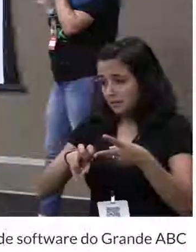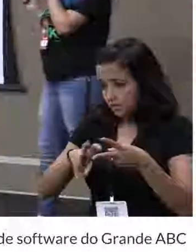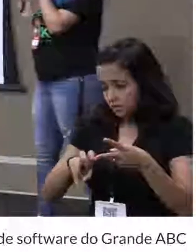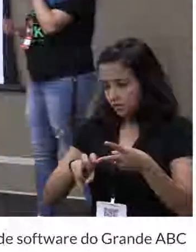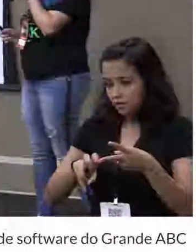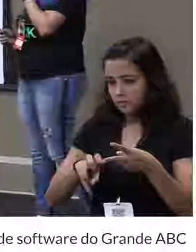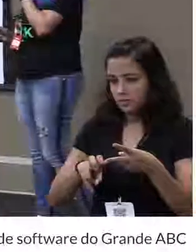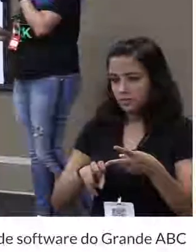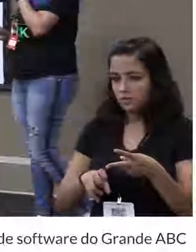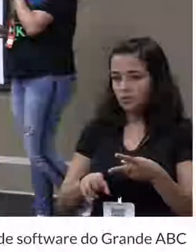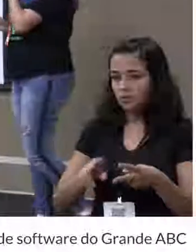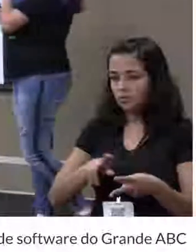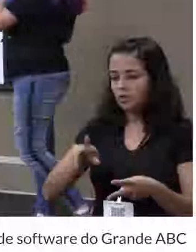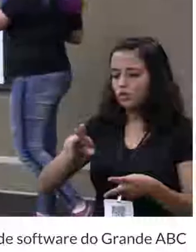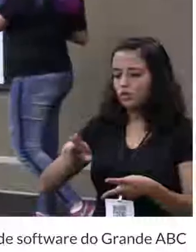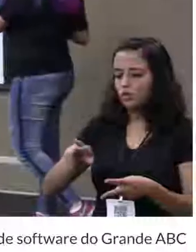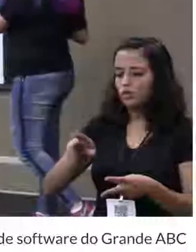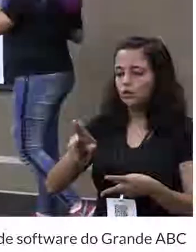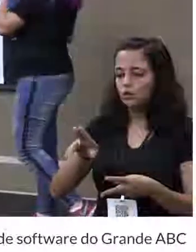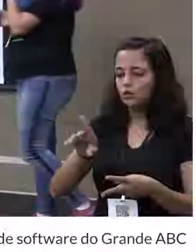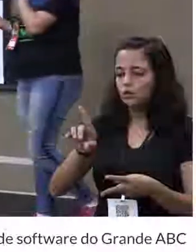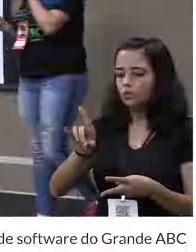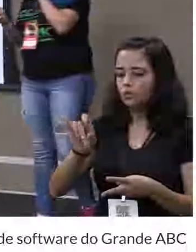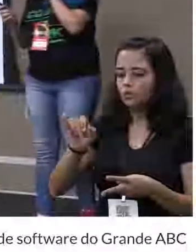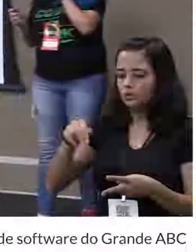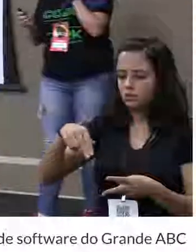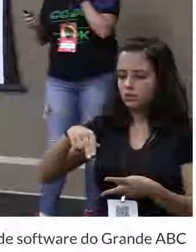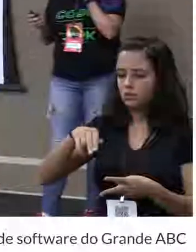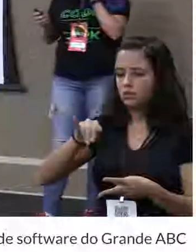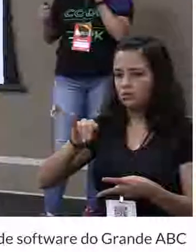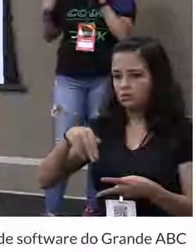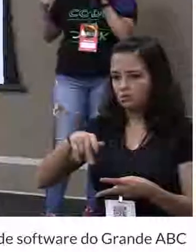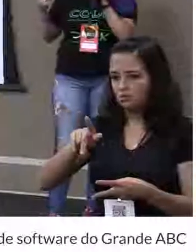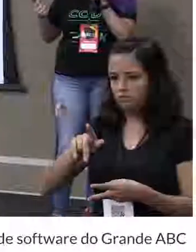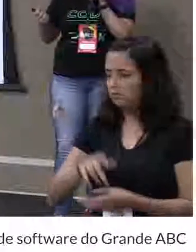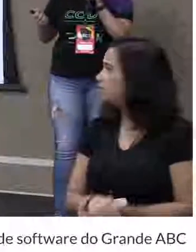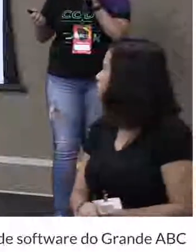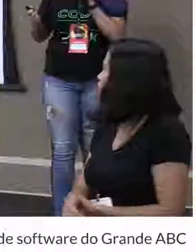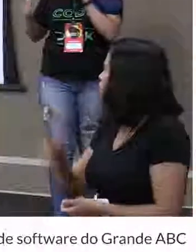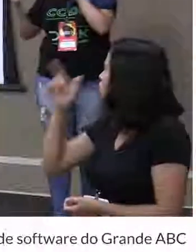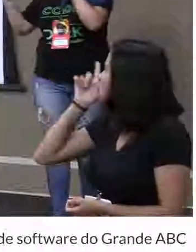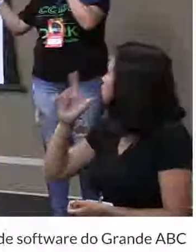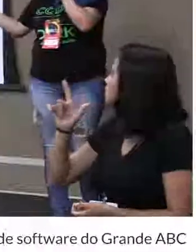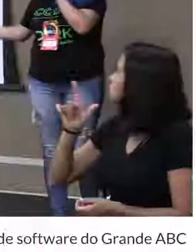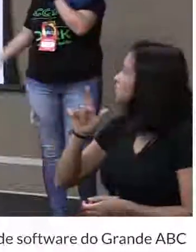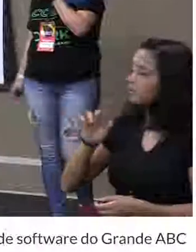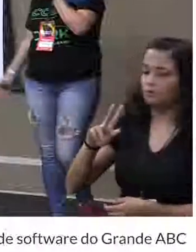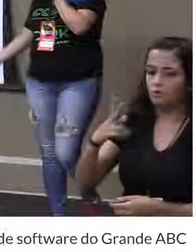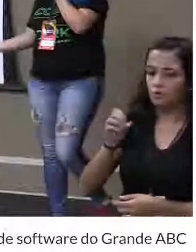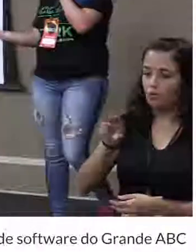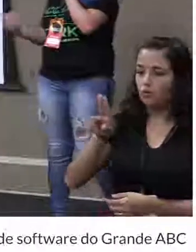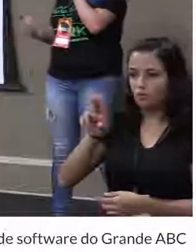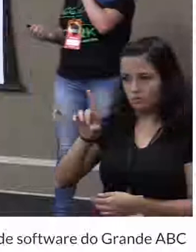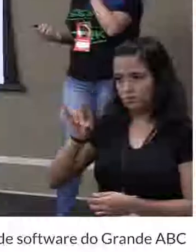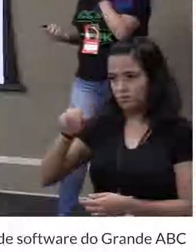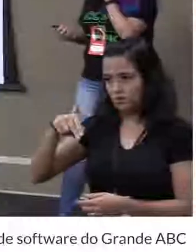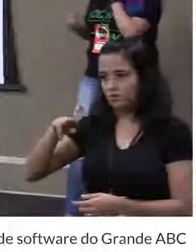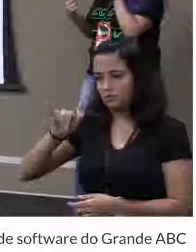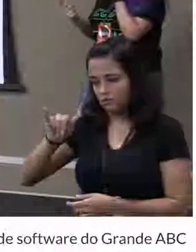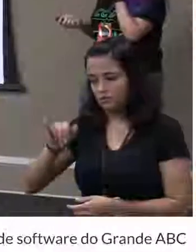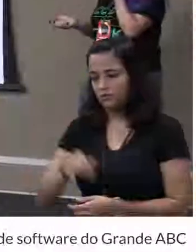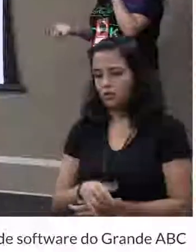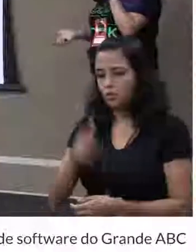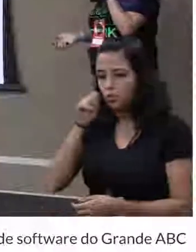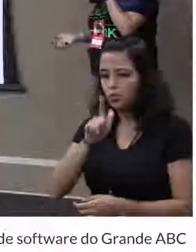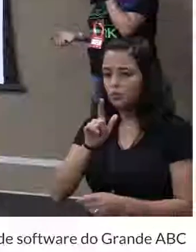chamada Houdini. No Houdini, simplesmente você vai, você consegue, através do JavaScript, criar novas